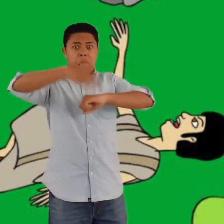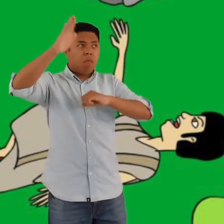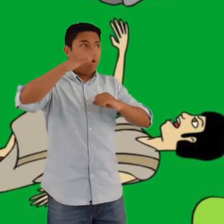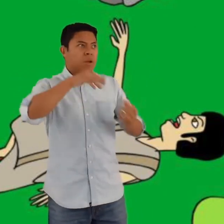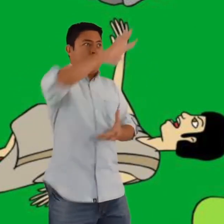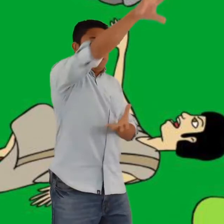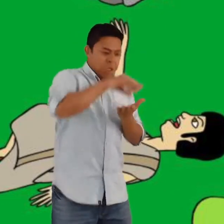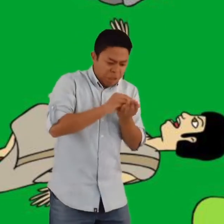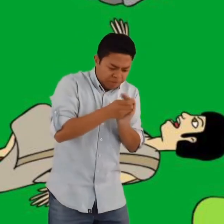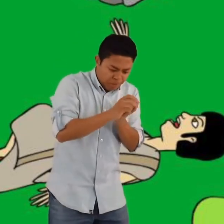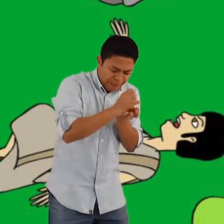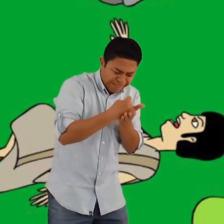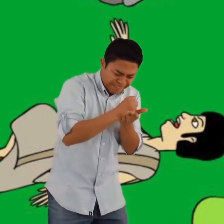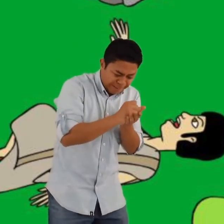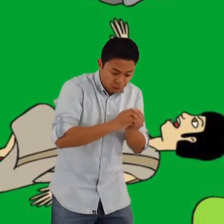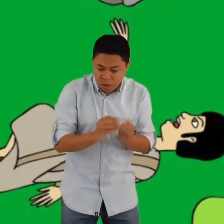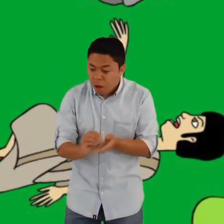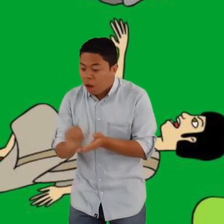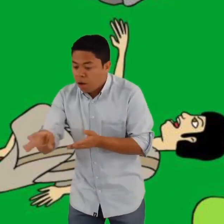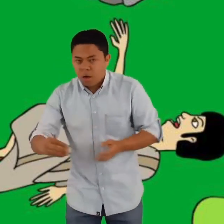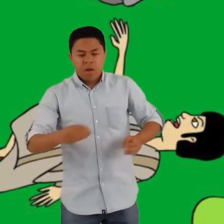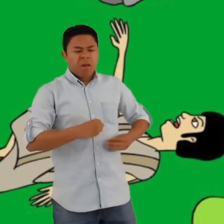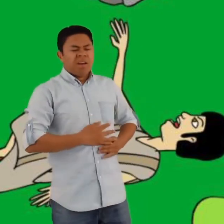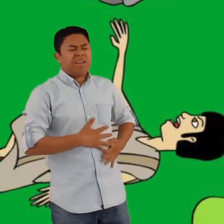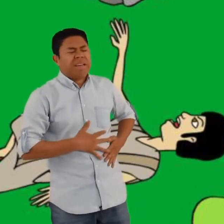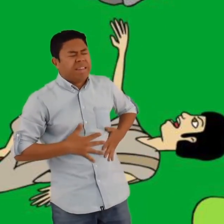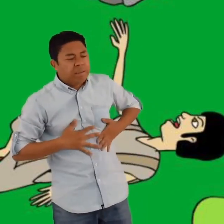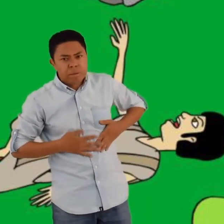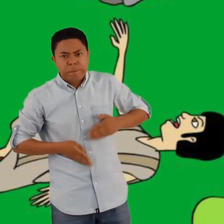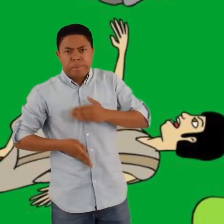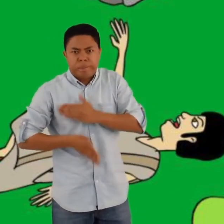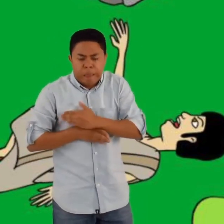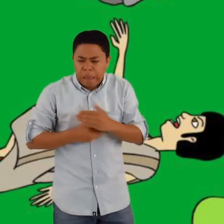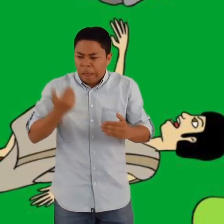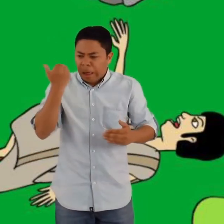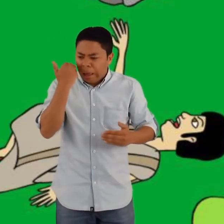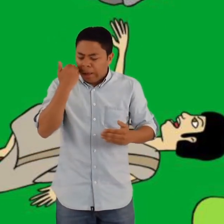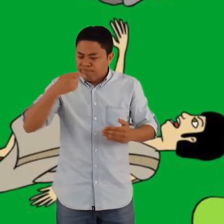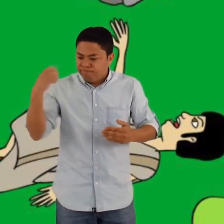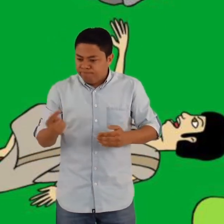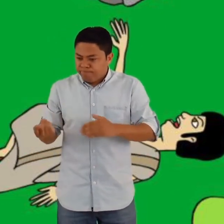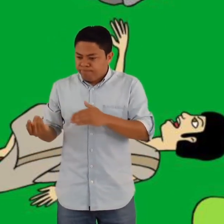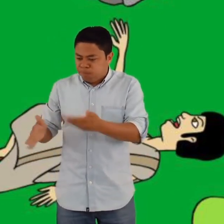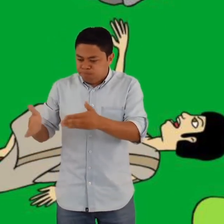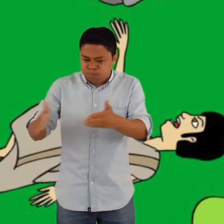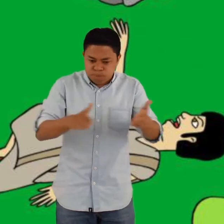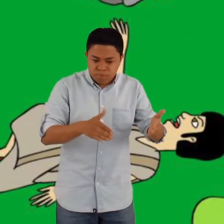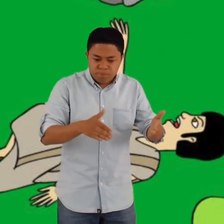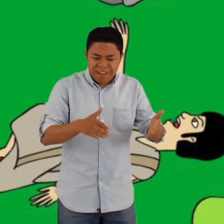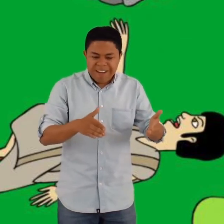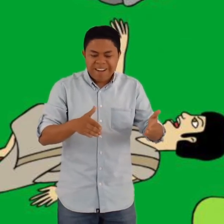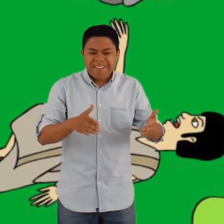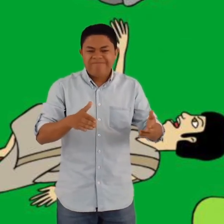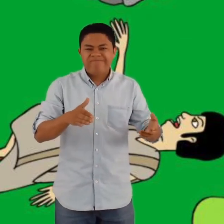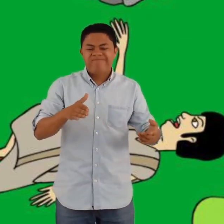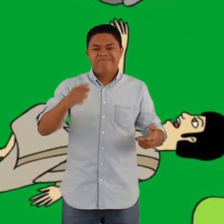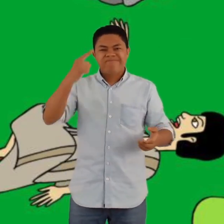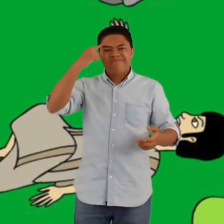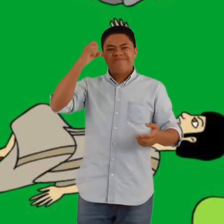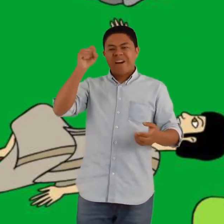curaban. Continuaban con los dolores de estómago y algunos de ellos murieron. Se dieron cuenta de que los ancianos eran quienes sabían